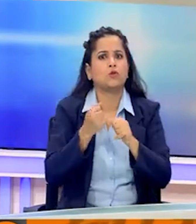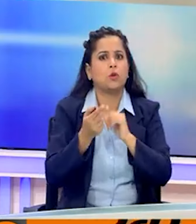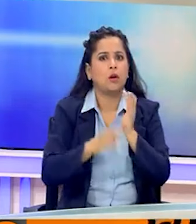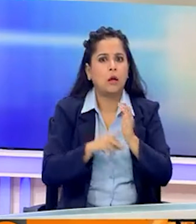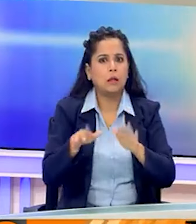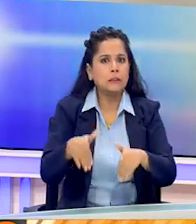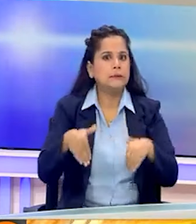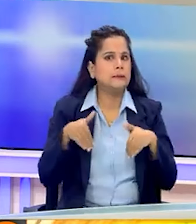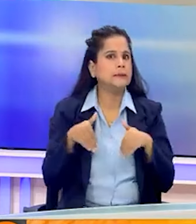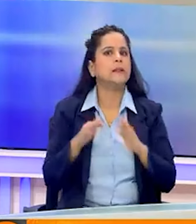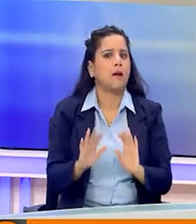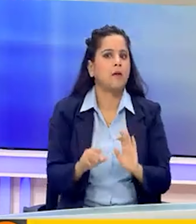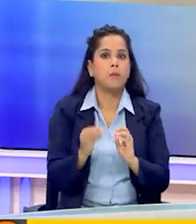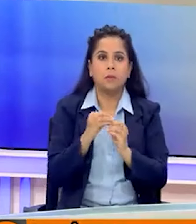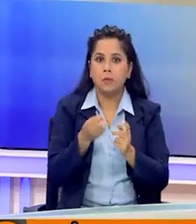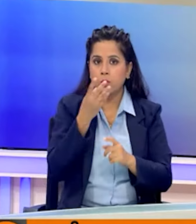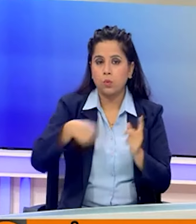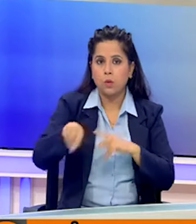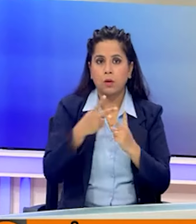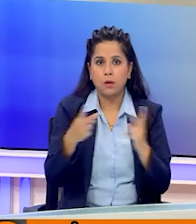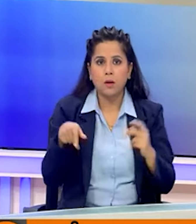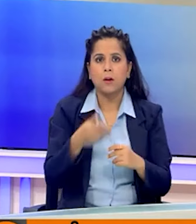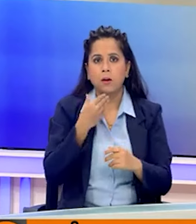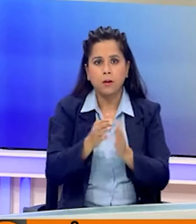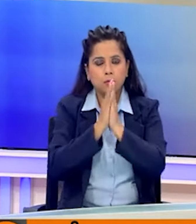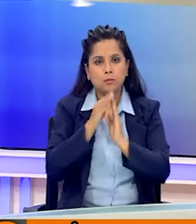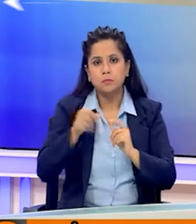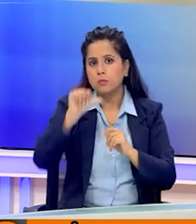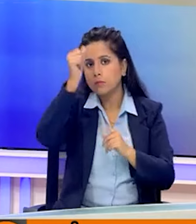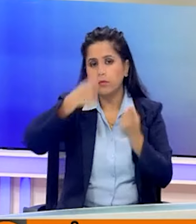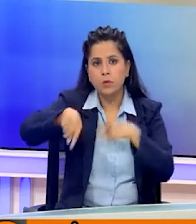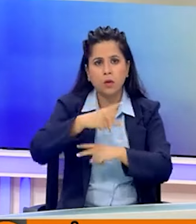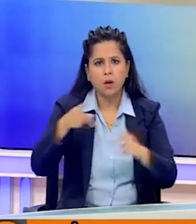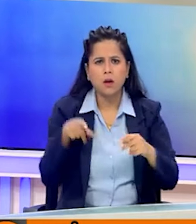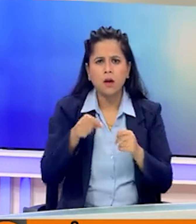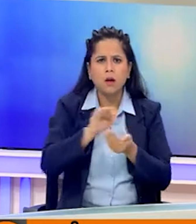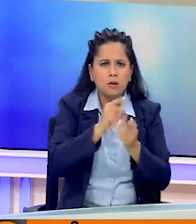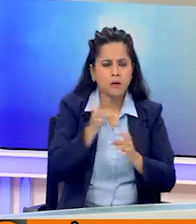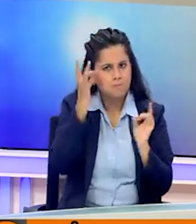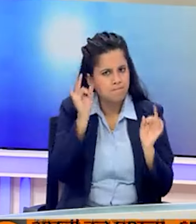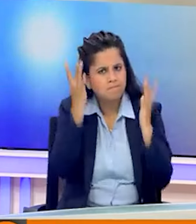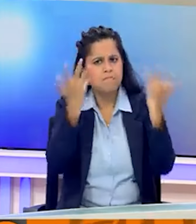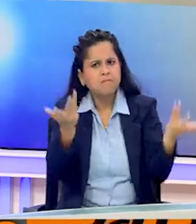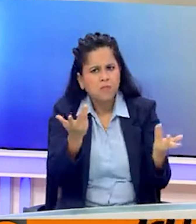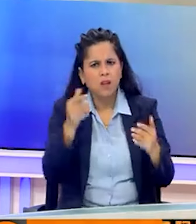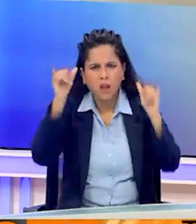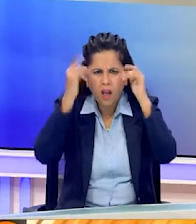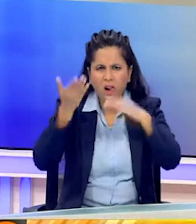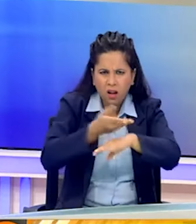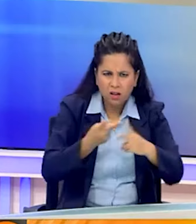बैकफूट पर है। बीजेपी समेद तमाम साधुसंत और आम लोगों में इस मिलावट के कारण गुस्सा भी देखा जा रहा